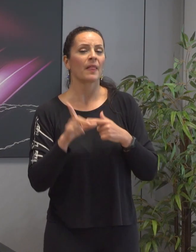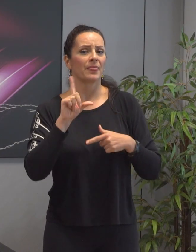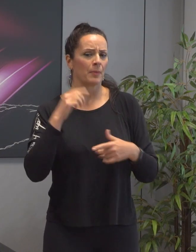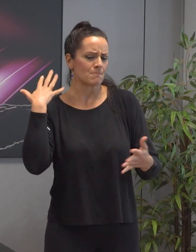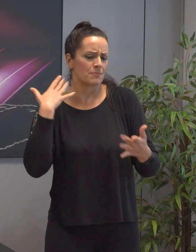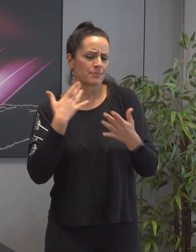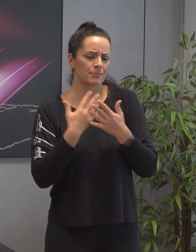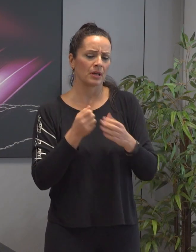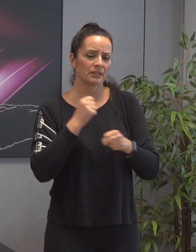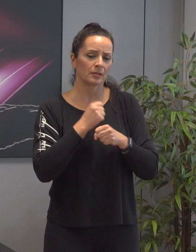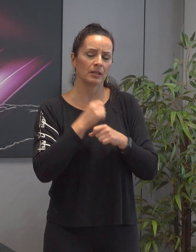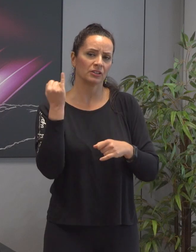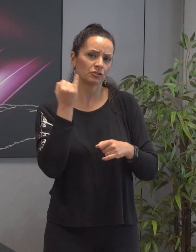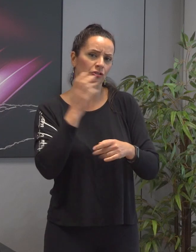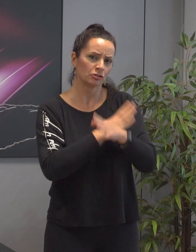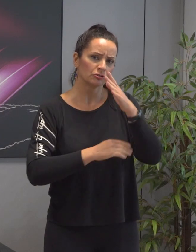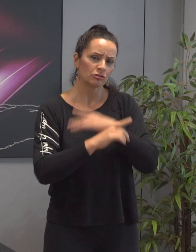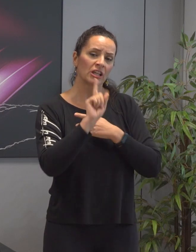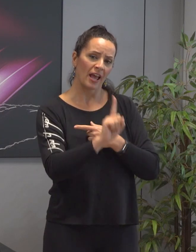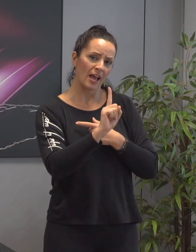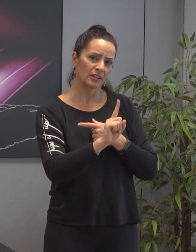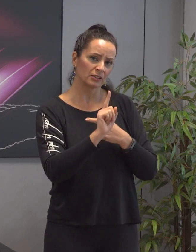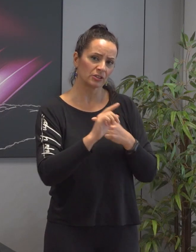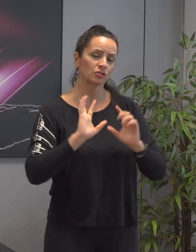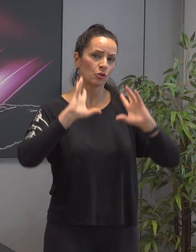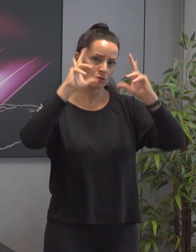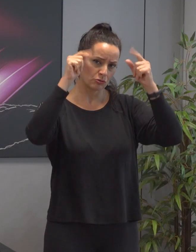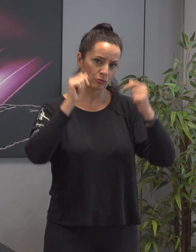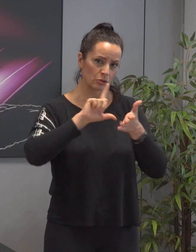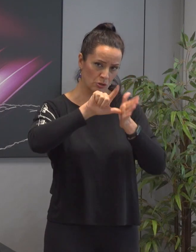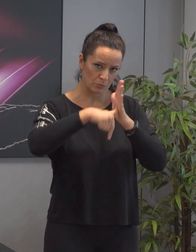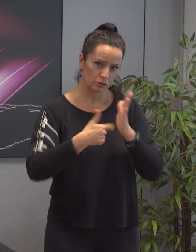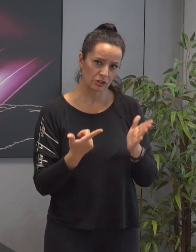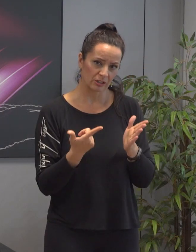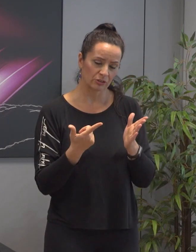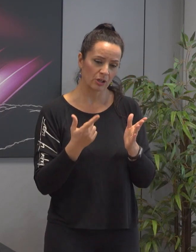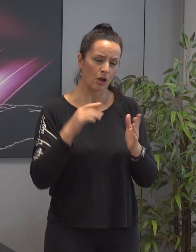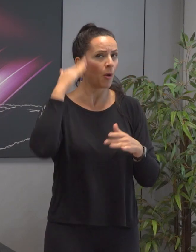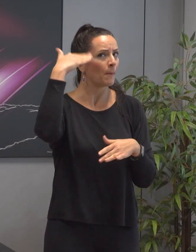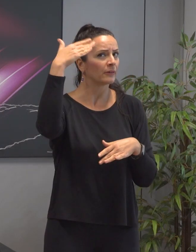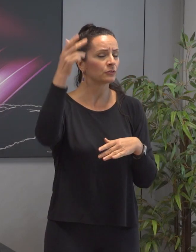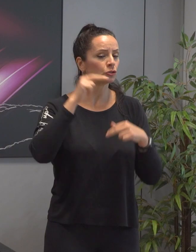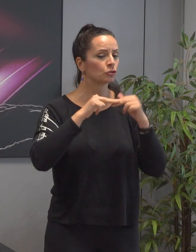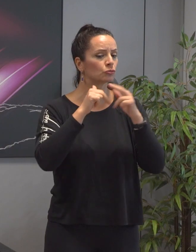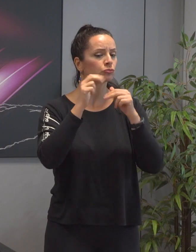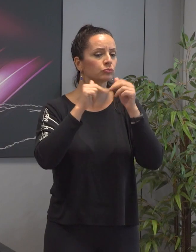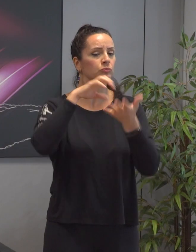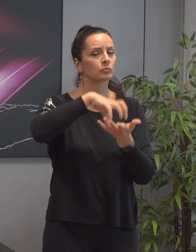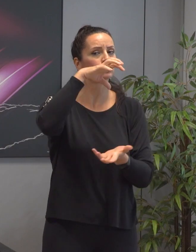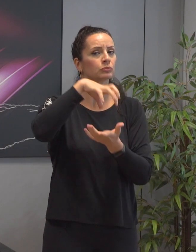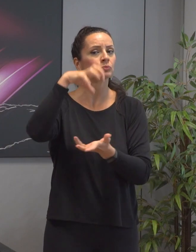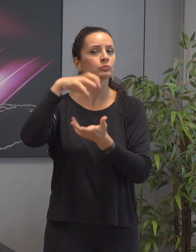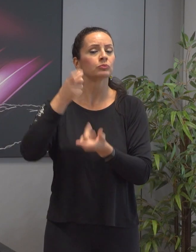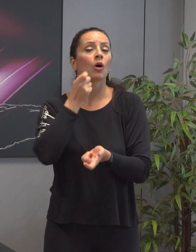trabalhado com as instituições da deficiência no desenvolvimento de projetos para a futura construção de equipamentos